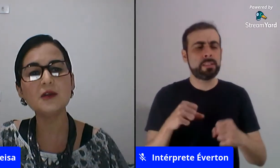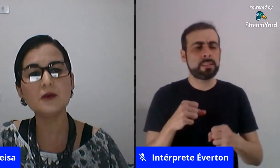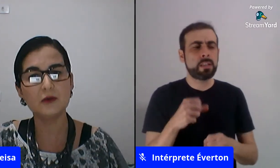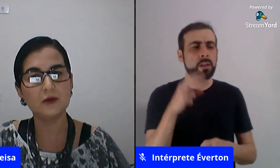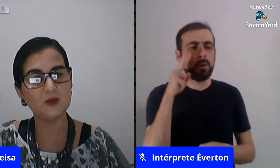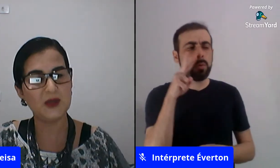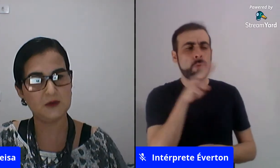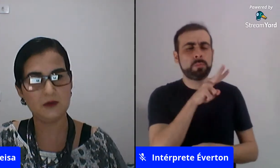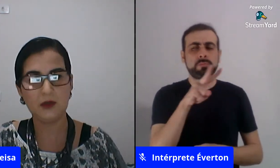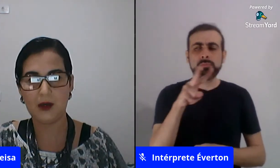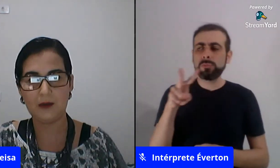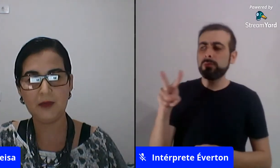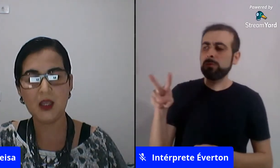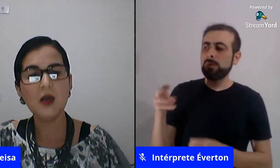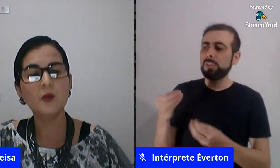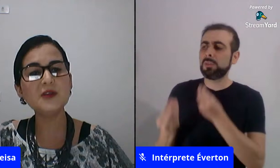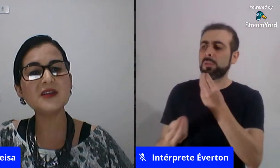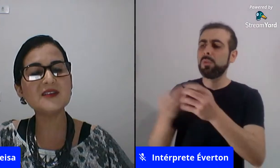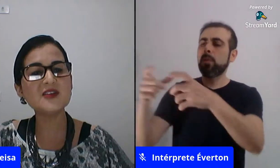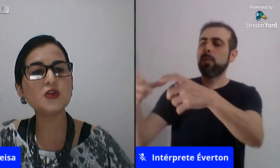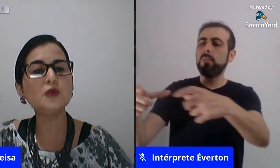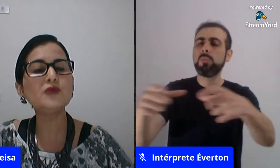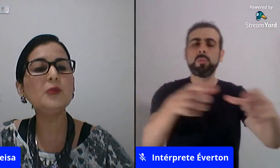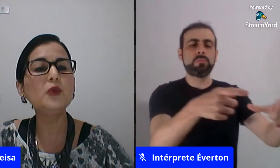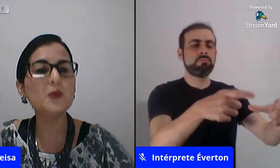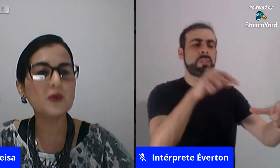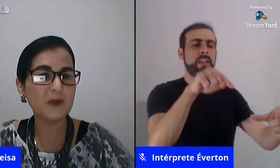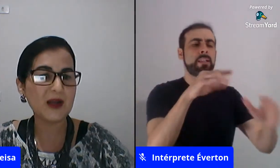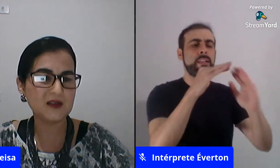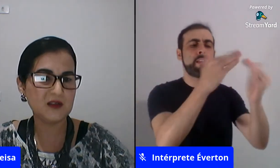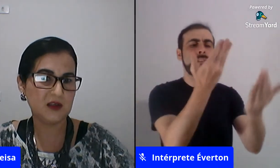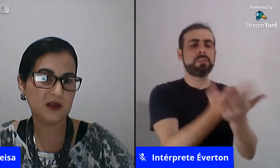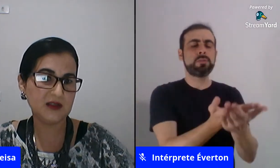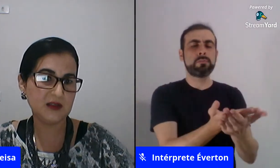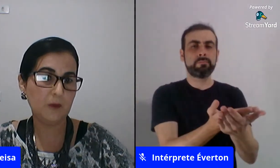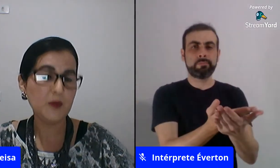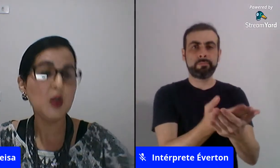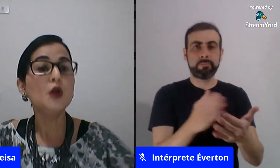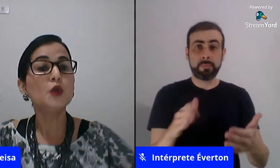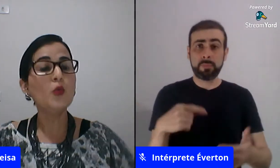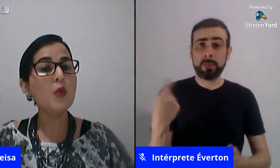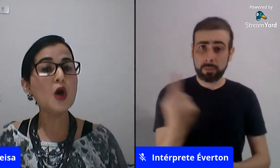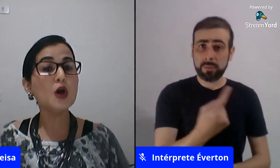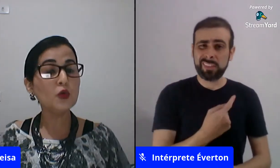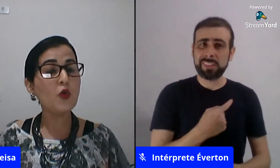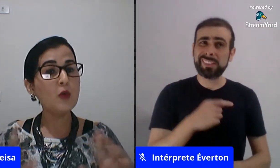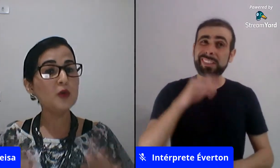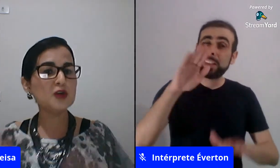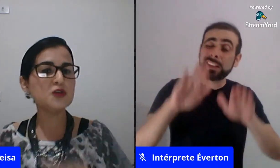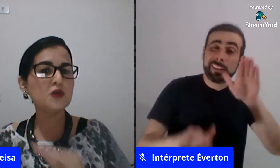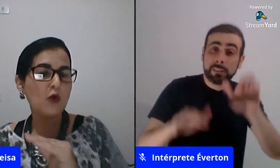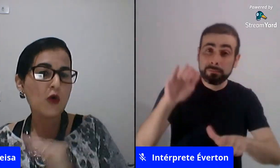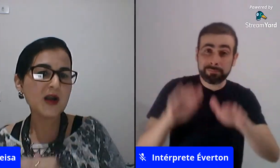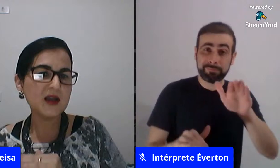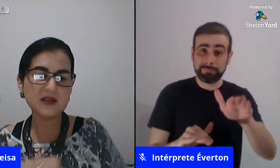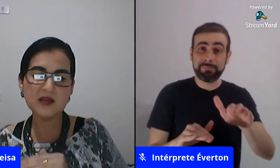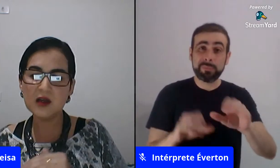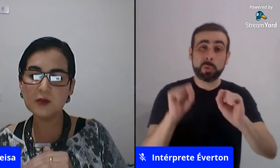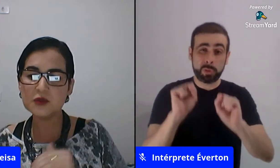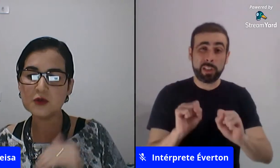de gênero no espaço escolar muitas vezes a gente contribui para essa segregação no modo como nós